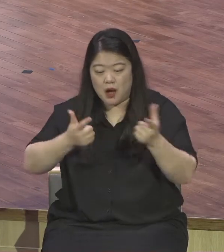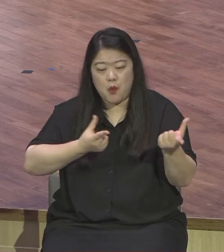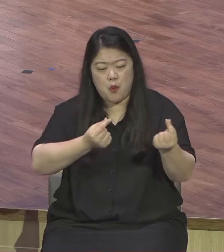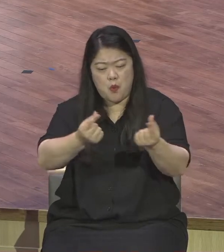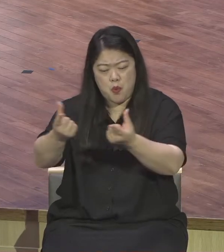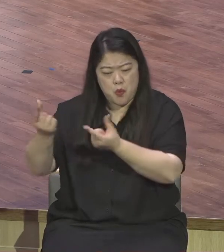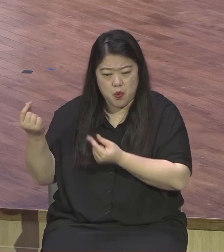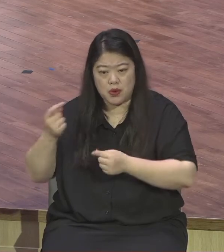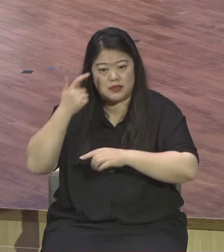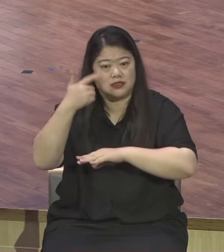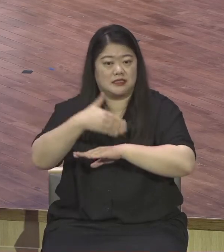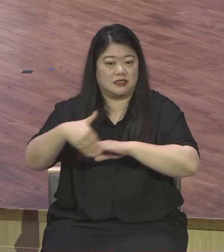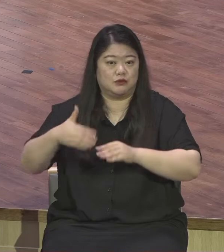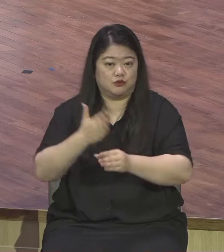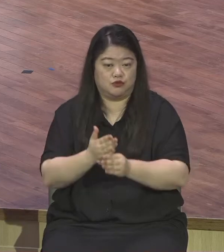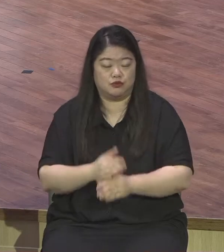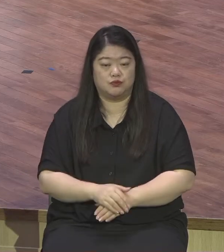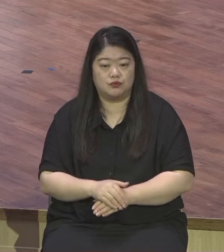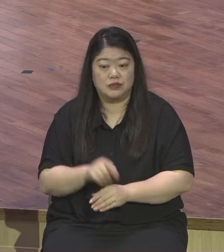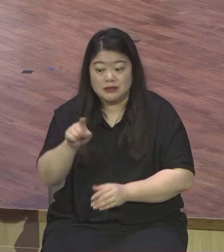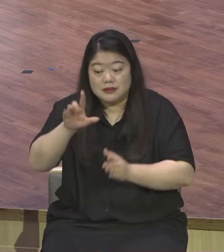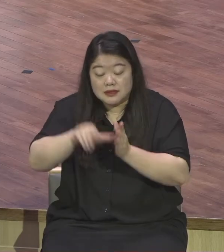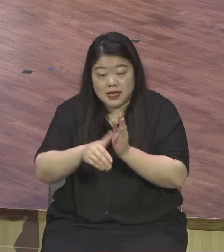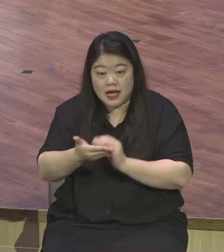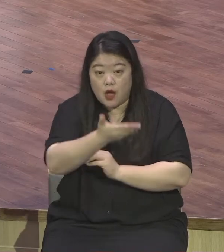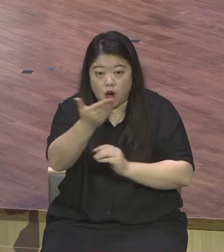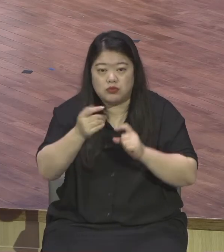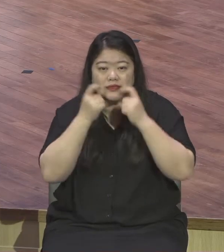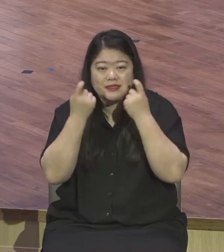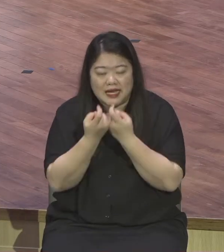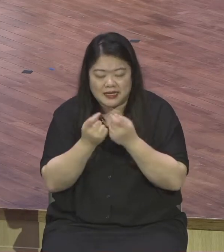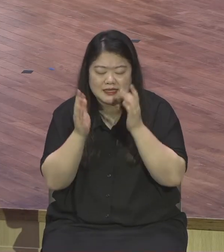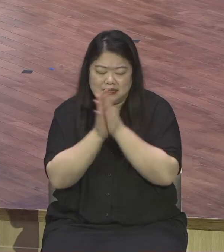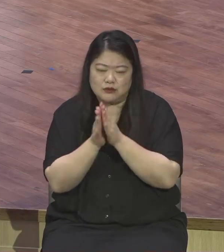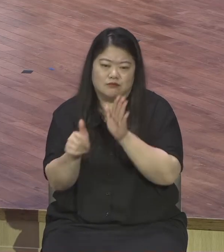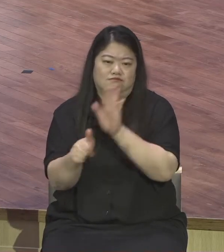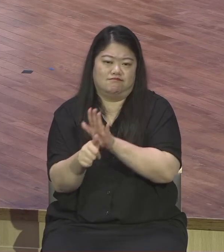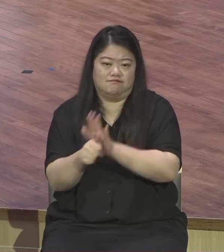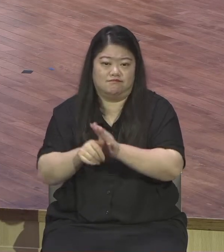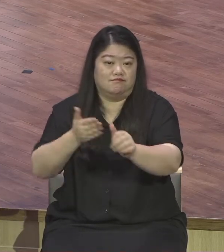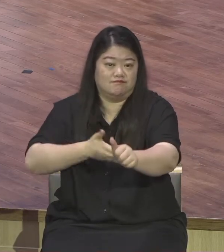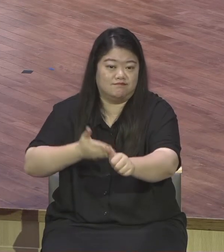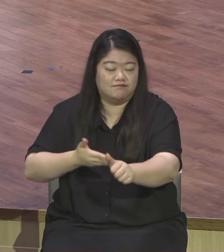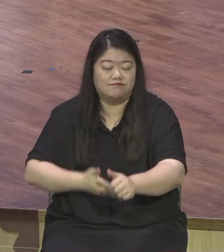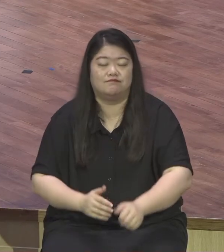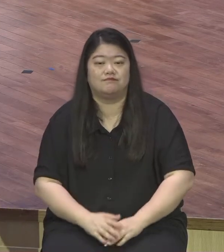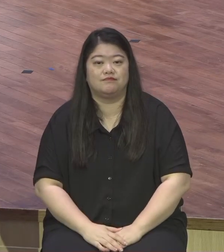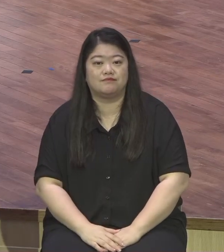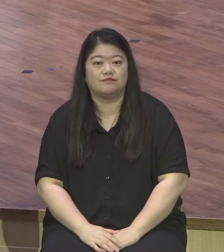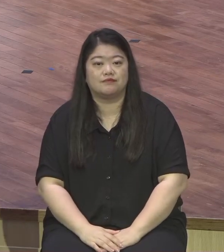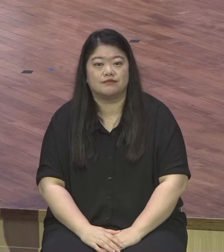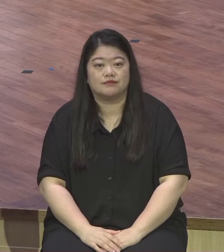이 일에 여러분이 다 플랫폼인 줄 믿으시기 바랍니다 내가 이래다 기도하고 하나님 앞에 이렇게